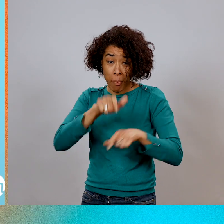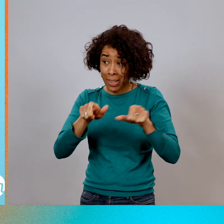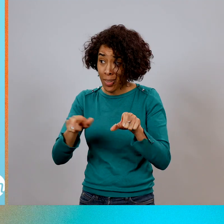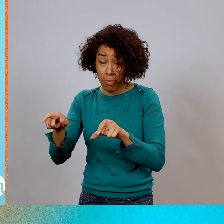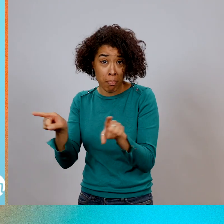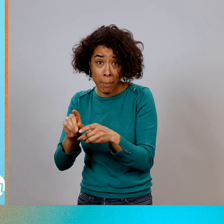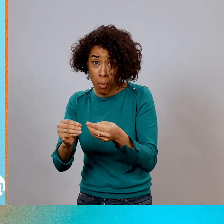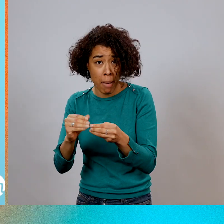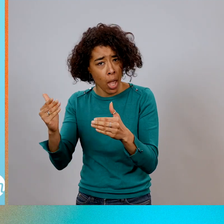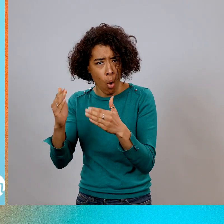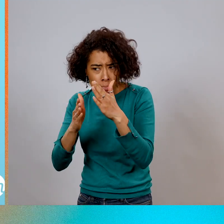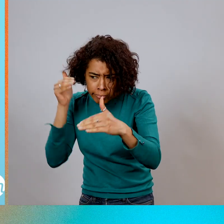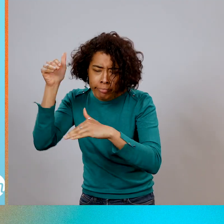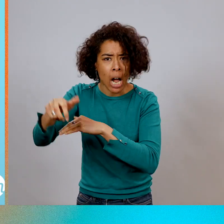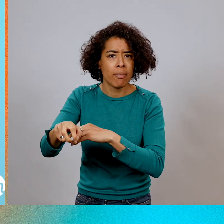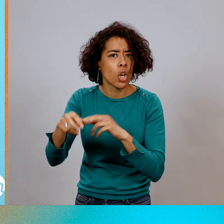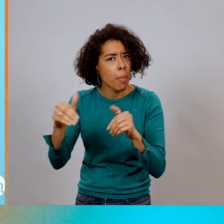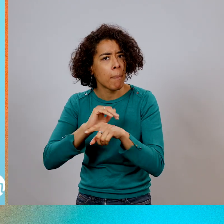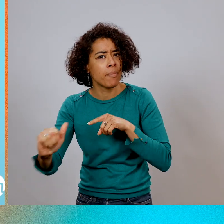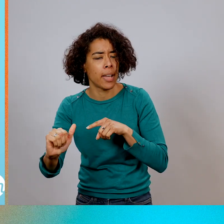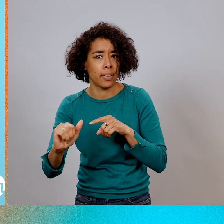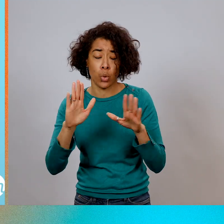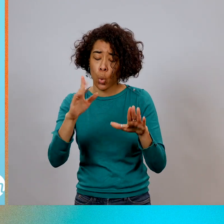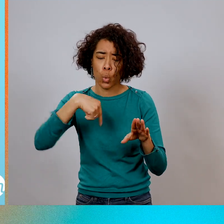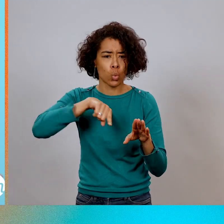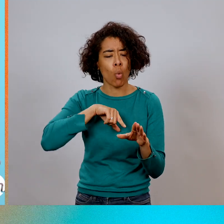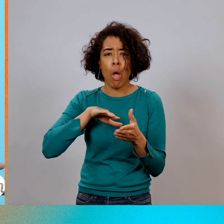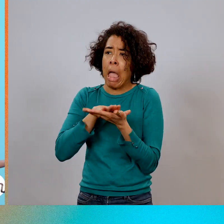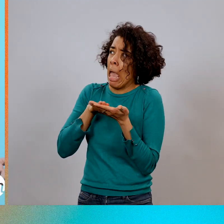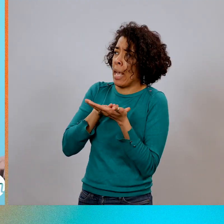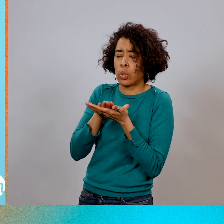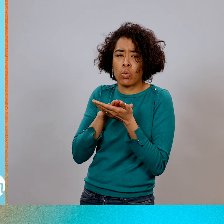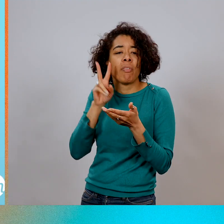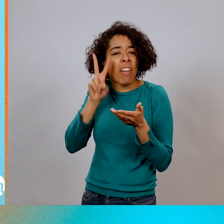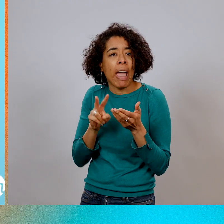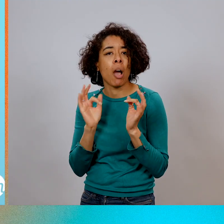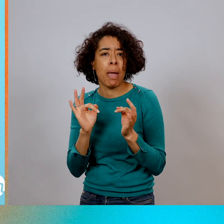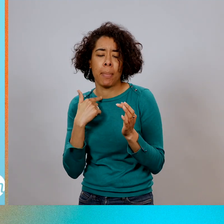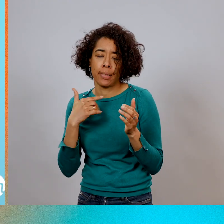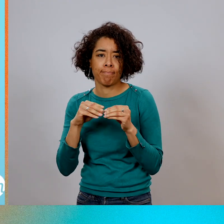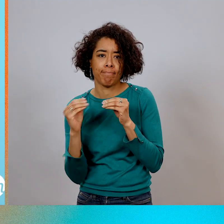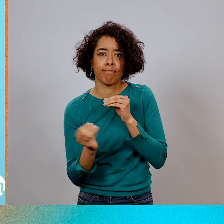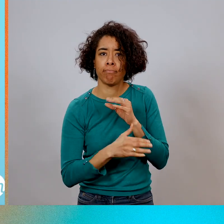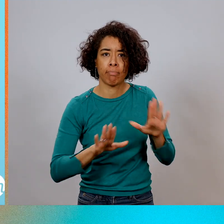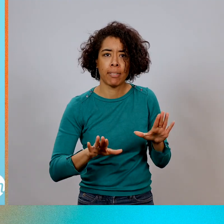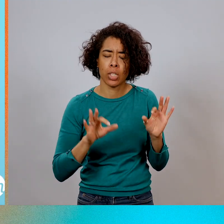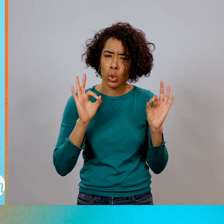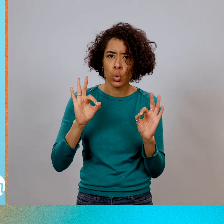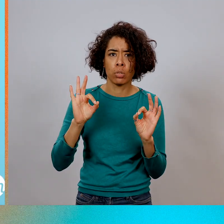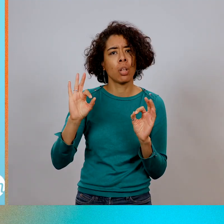Donc, évitons de toujours trouver des excuses et même si elles sont vraies, même si elles sont valables, mais que nous puissions agir en